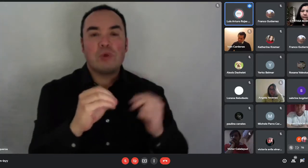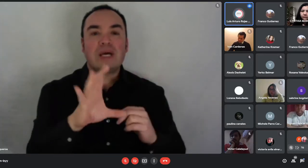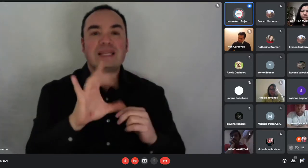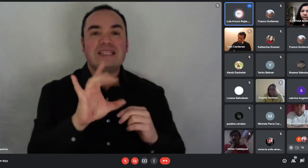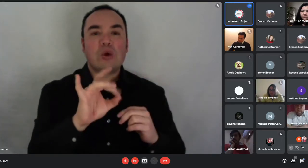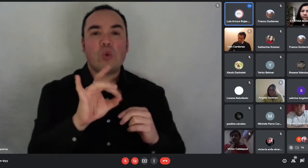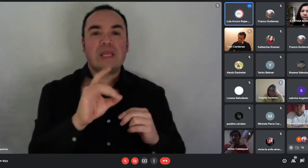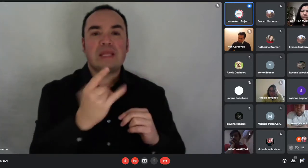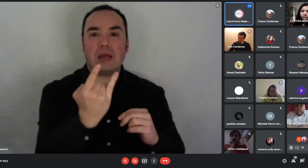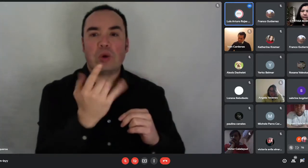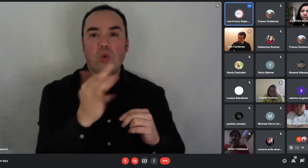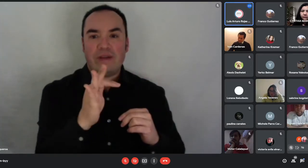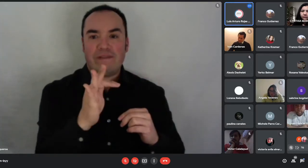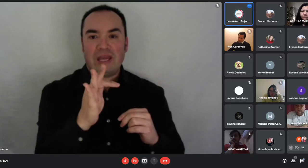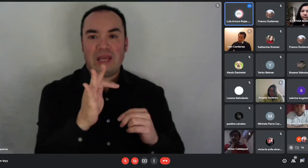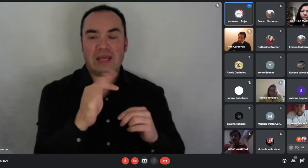Y para el tramo 3.